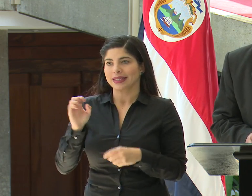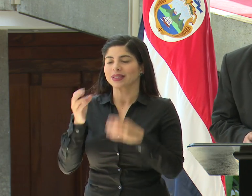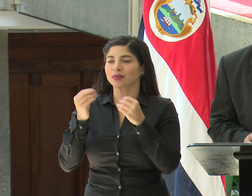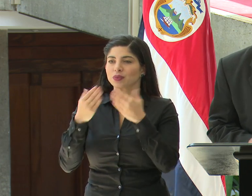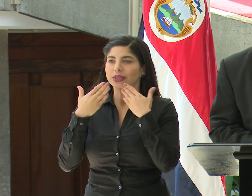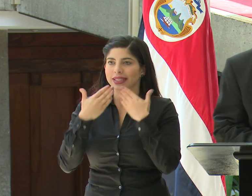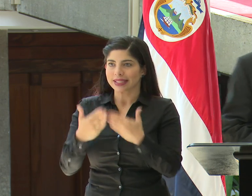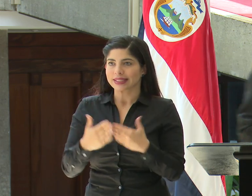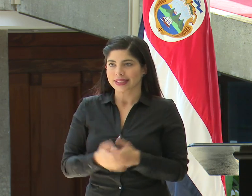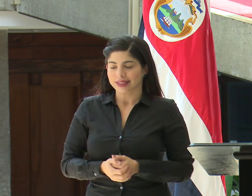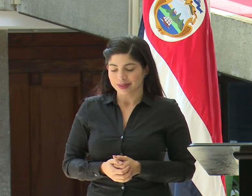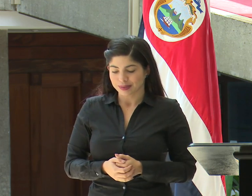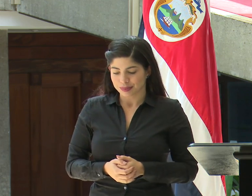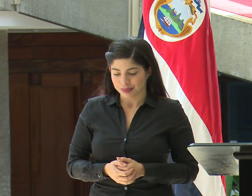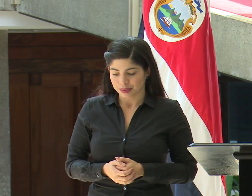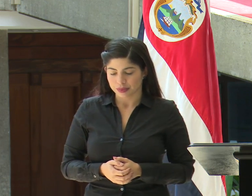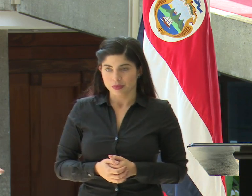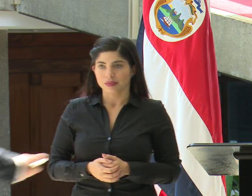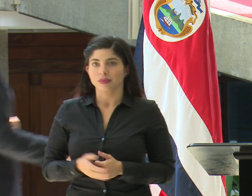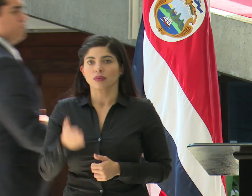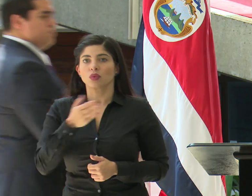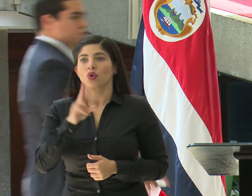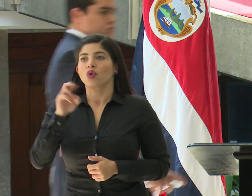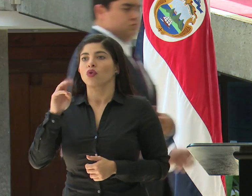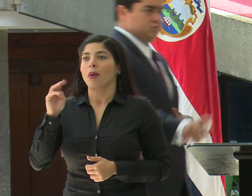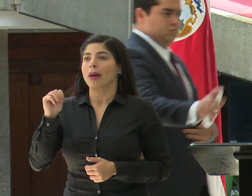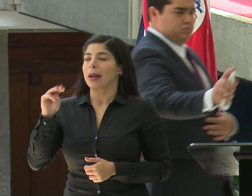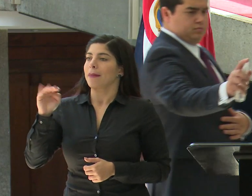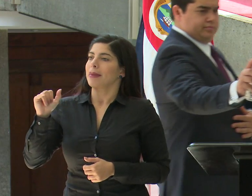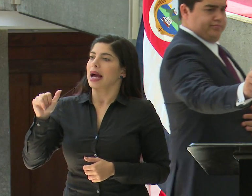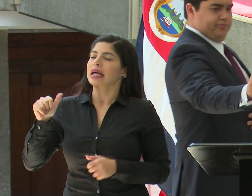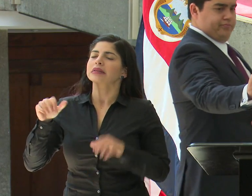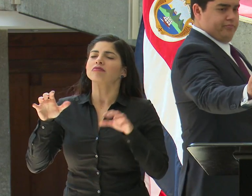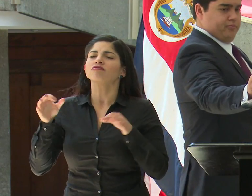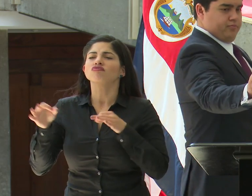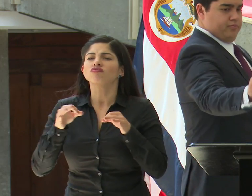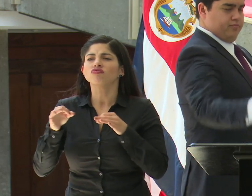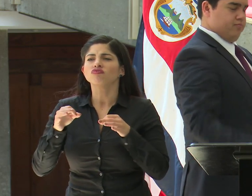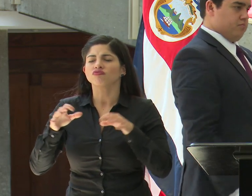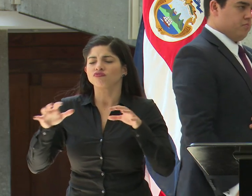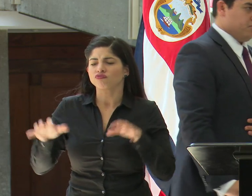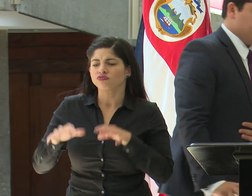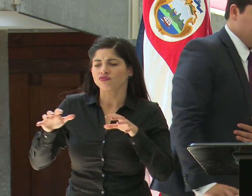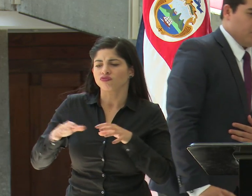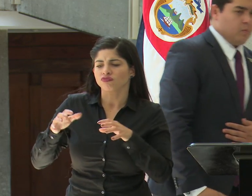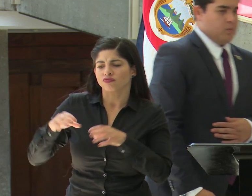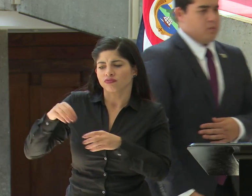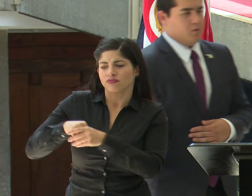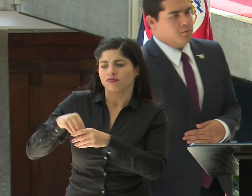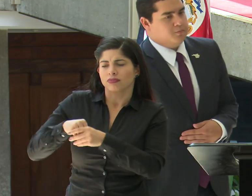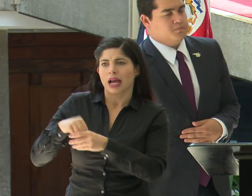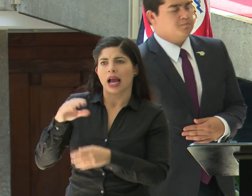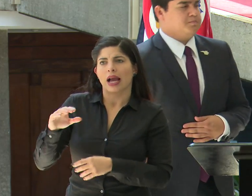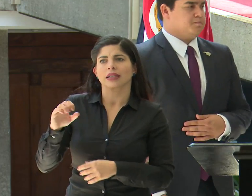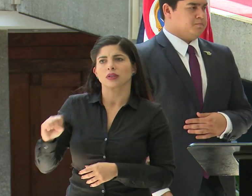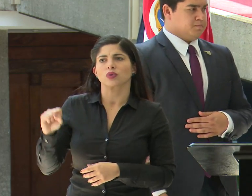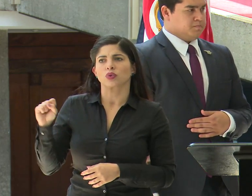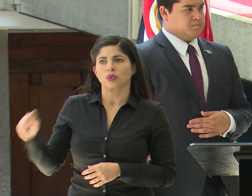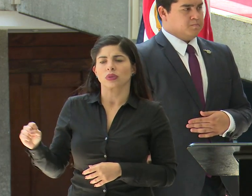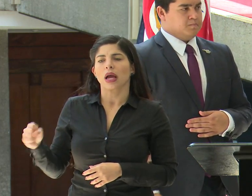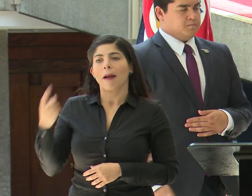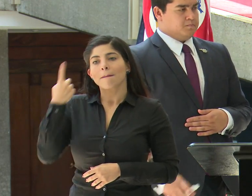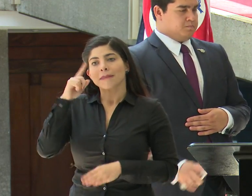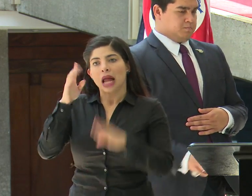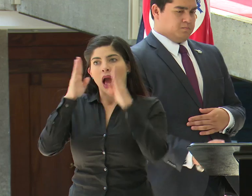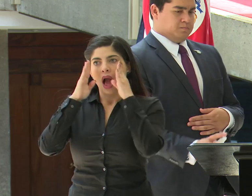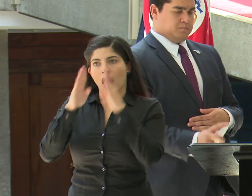gracias. Don Román Macaya nos explica sobre todas las acciones que se están implementando a nivel de la Caja Costarricense del Seguro Social para la